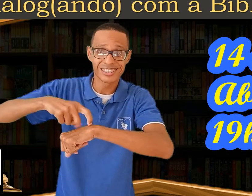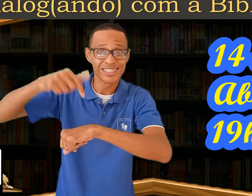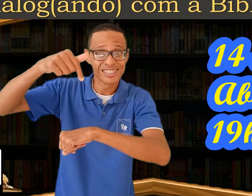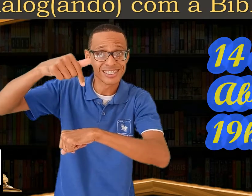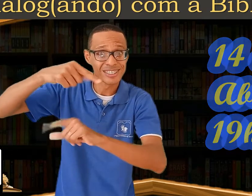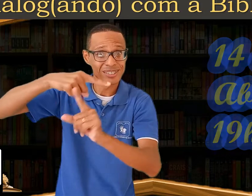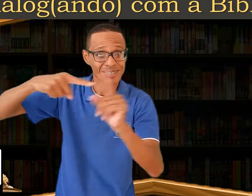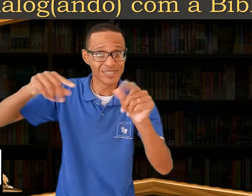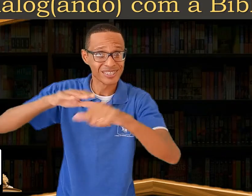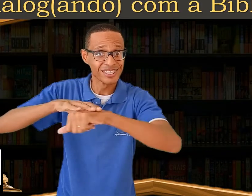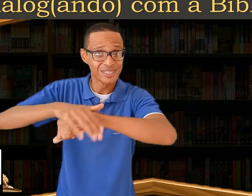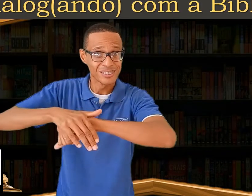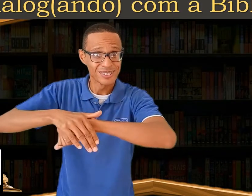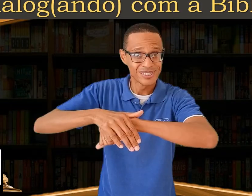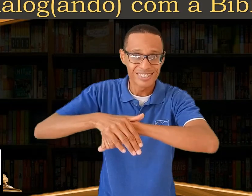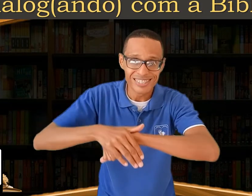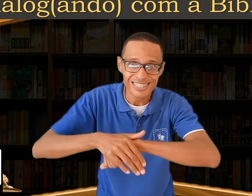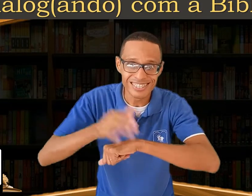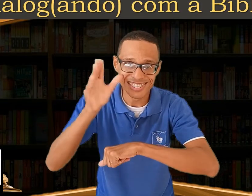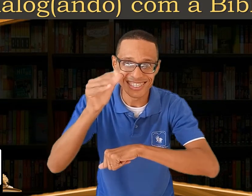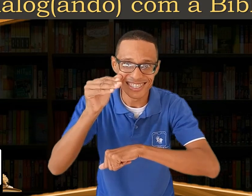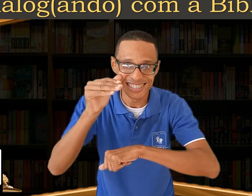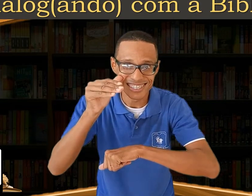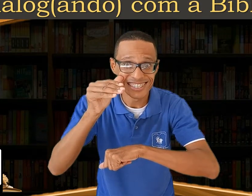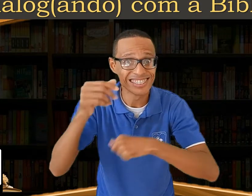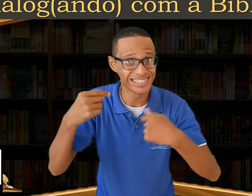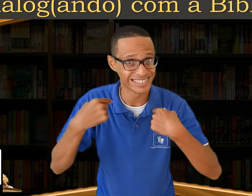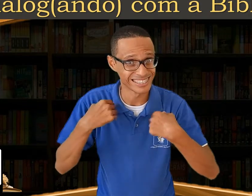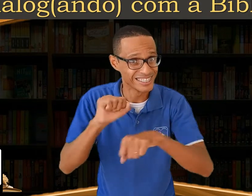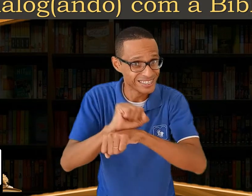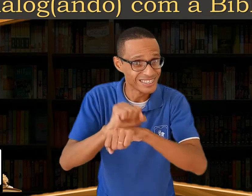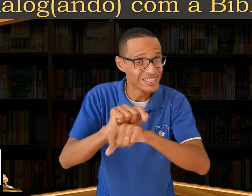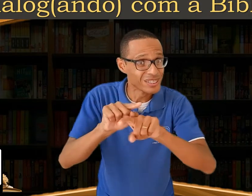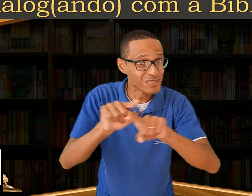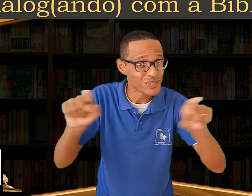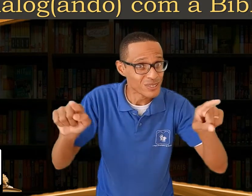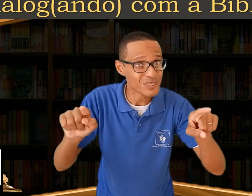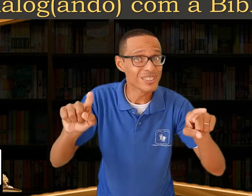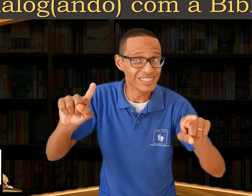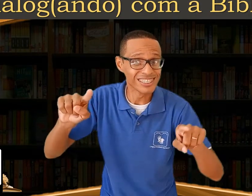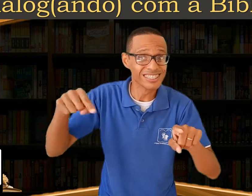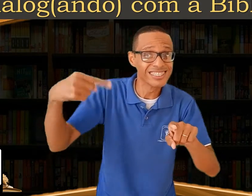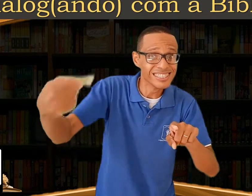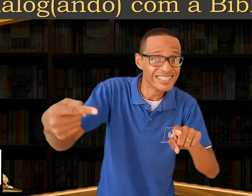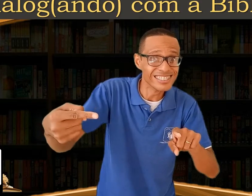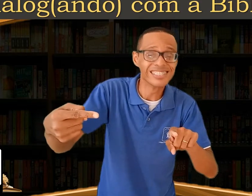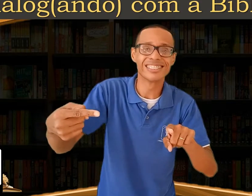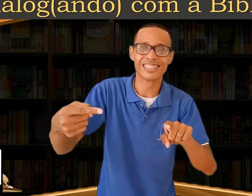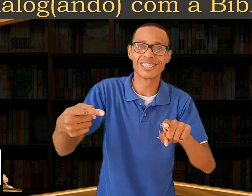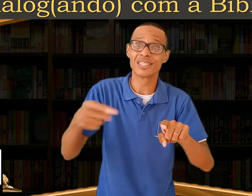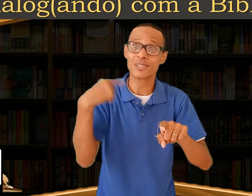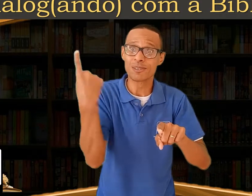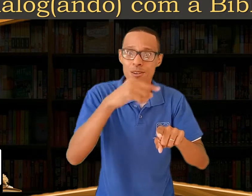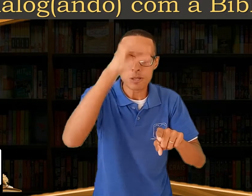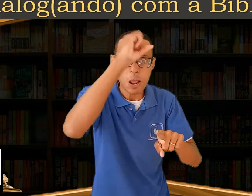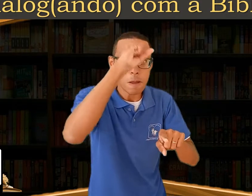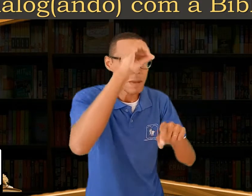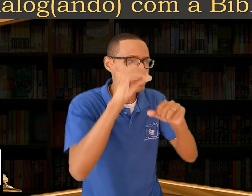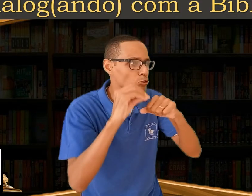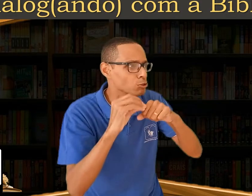curioso? Espero você para estar conosco em mais um dia de aprendizagem. Já